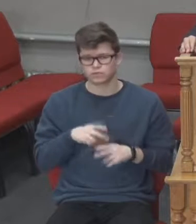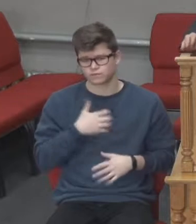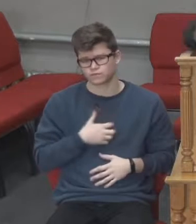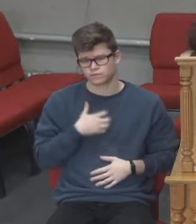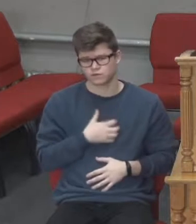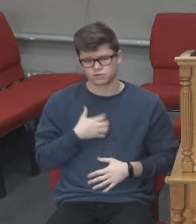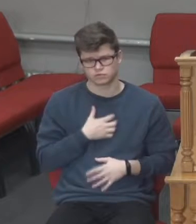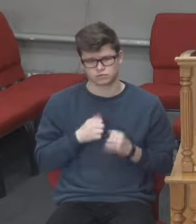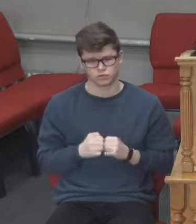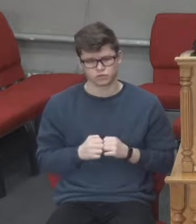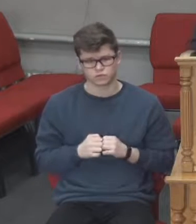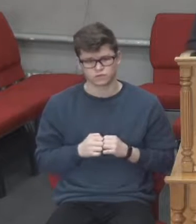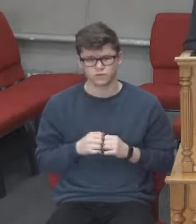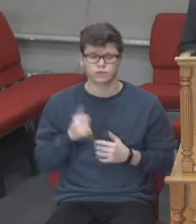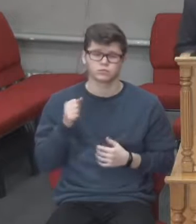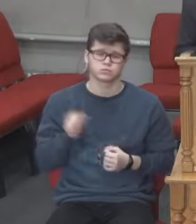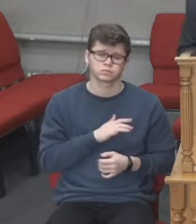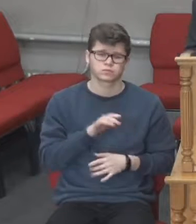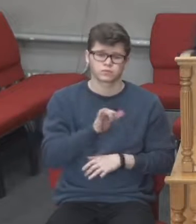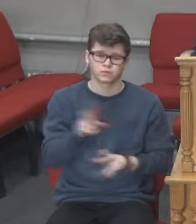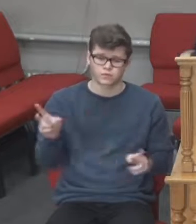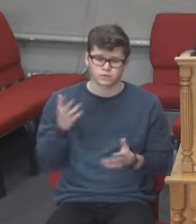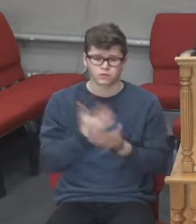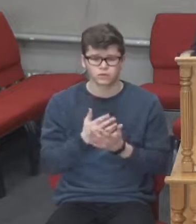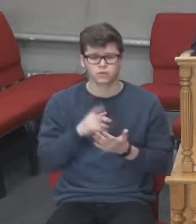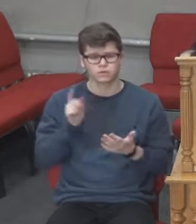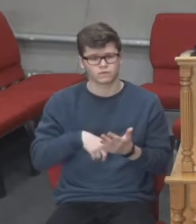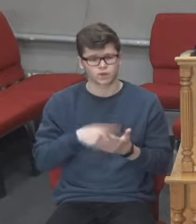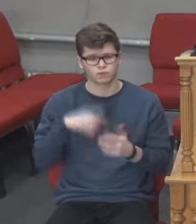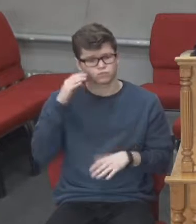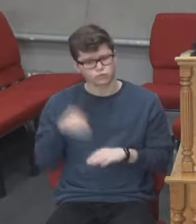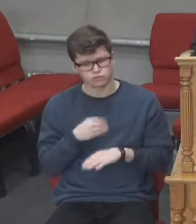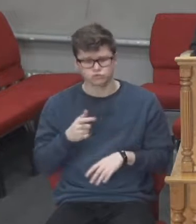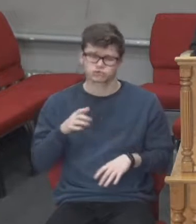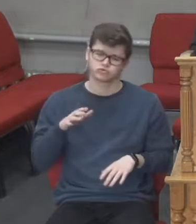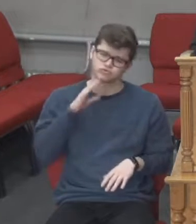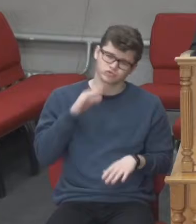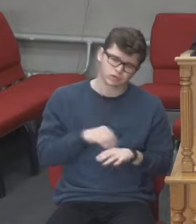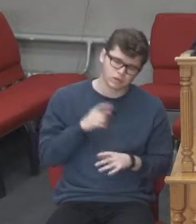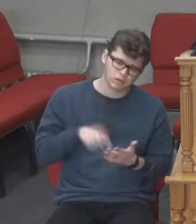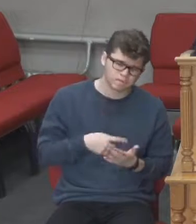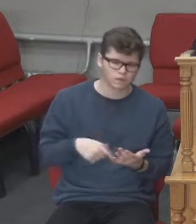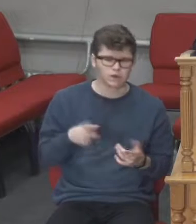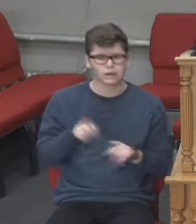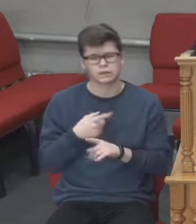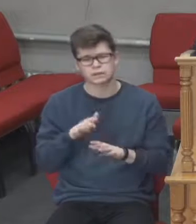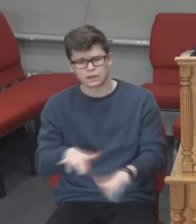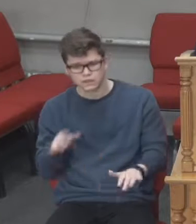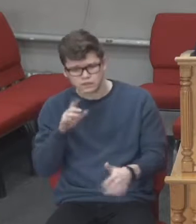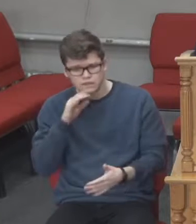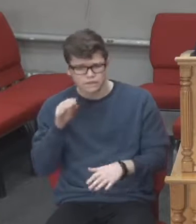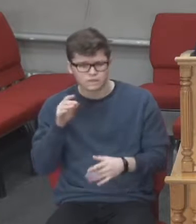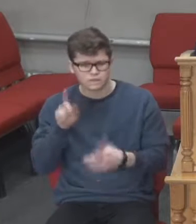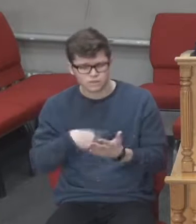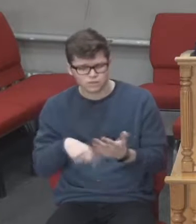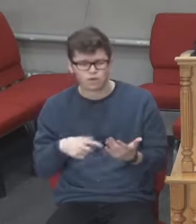молитва. Якщо в когось є невіруючий чоловік, дружина, можливо, діти, яка ваша